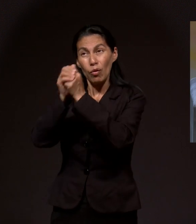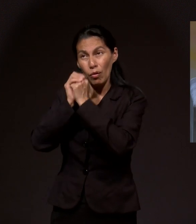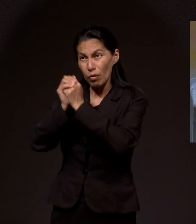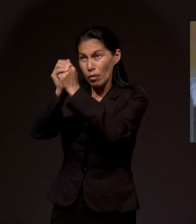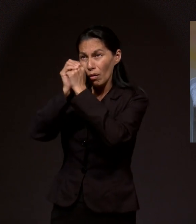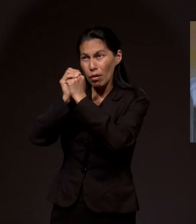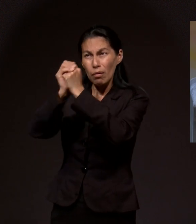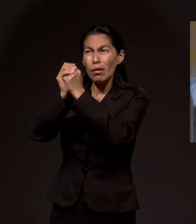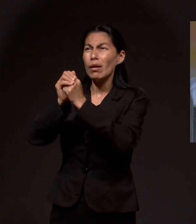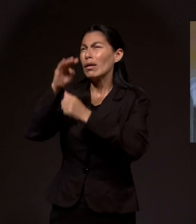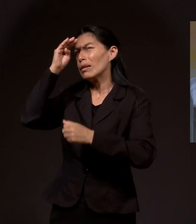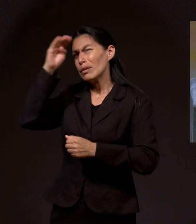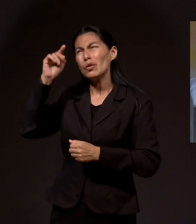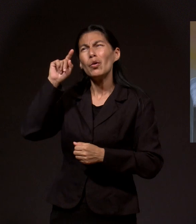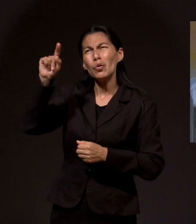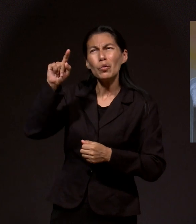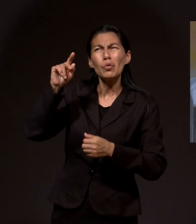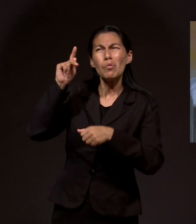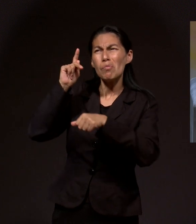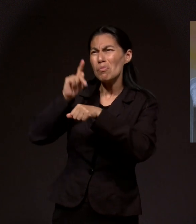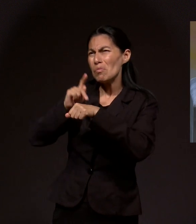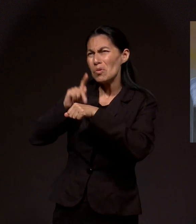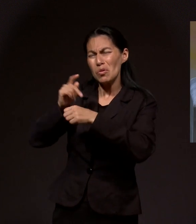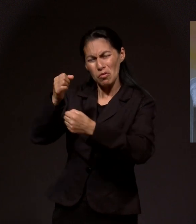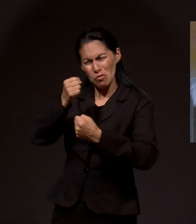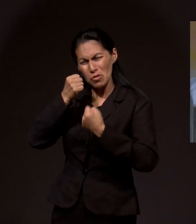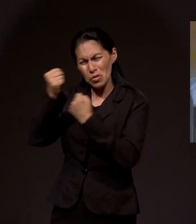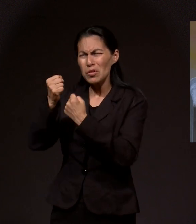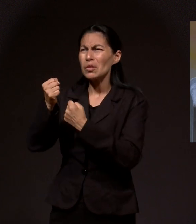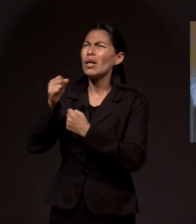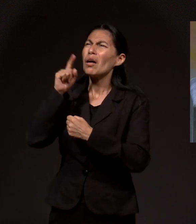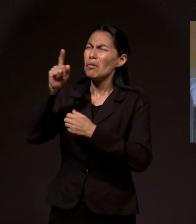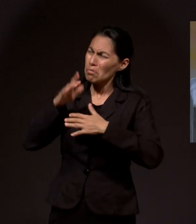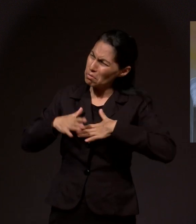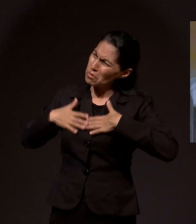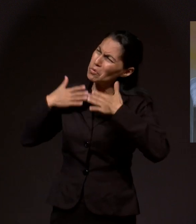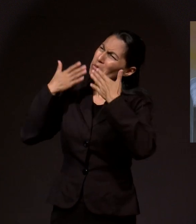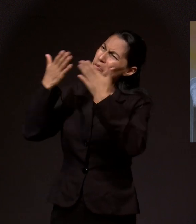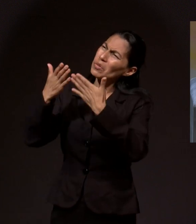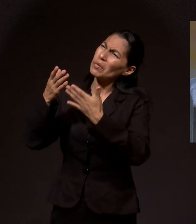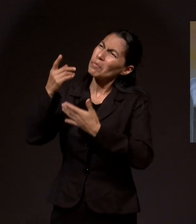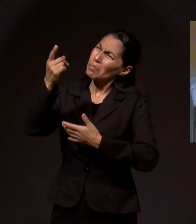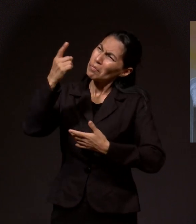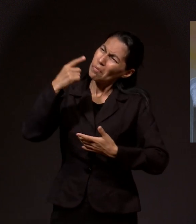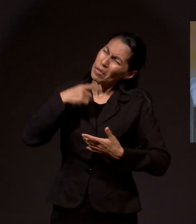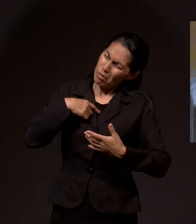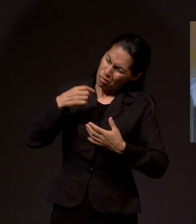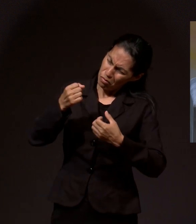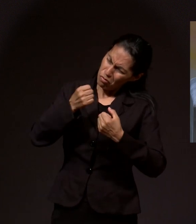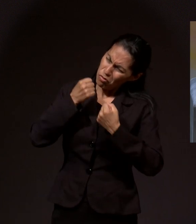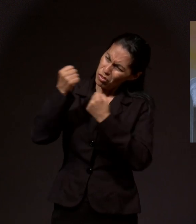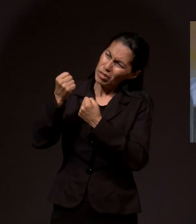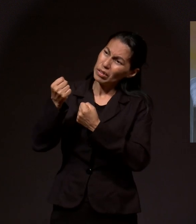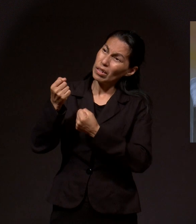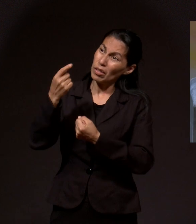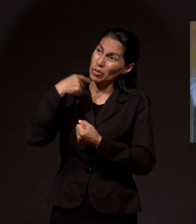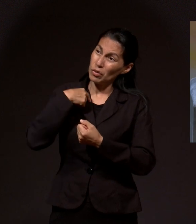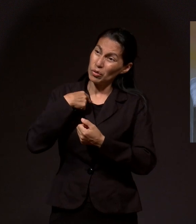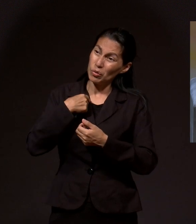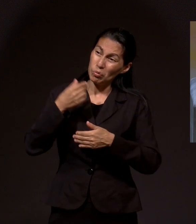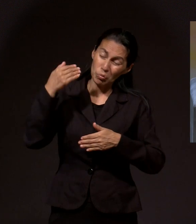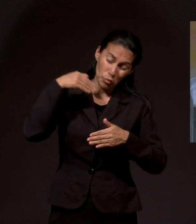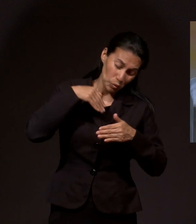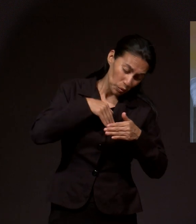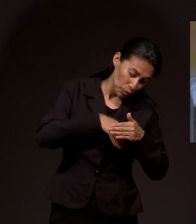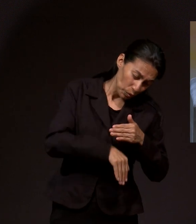diciéndole, Señor, Tú eres mi roca, en Ti he confiado, en Ti confiaré. Tú eres el que sacas, me sacas